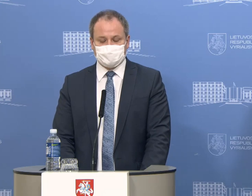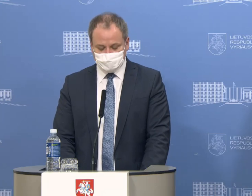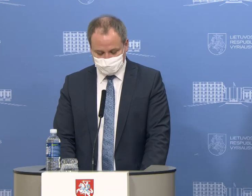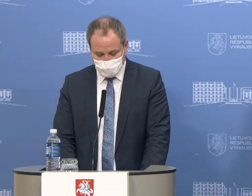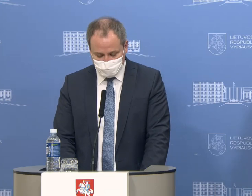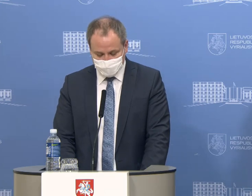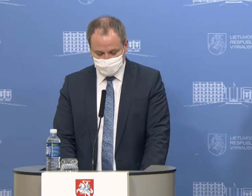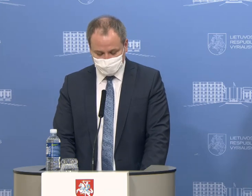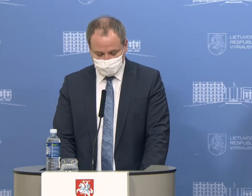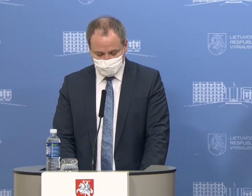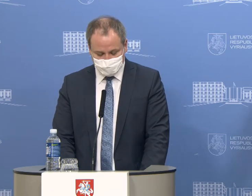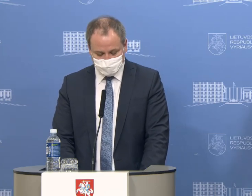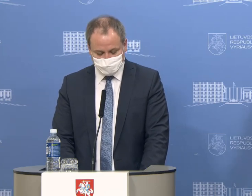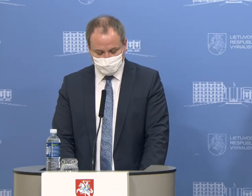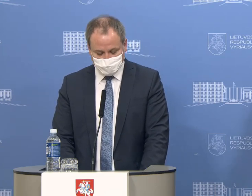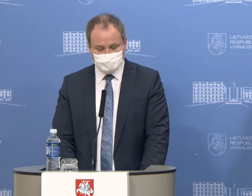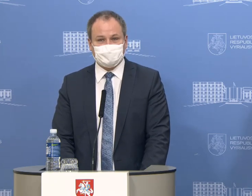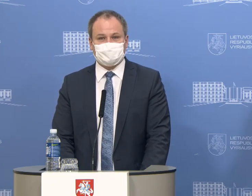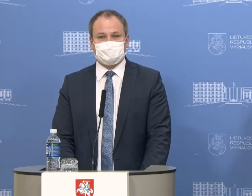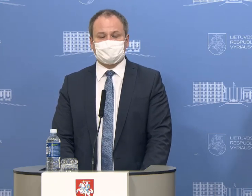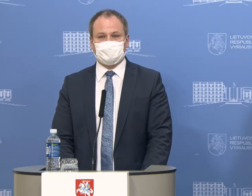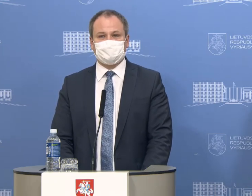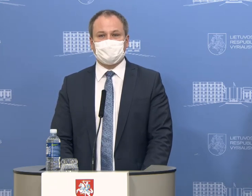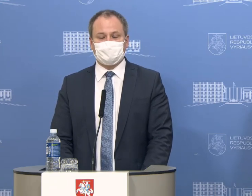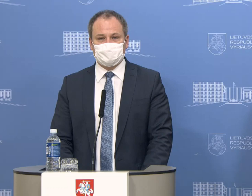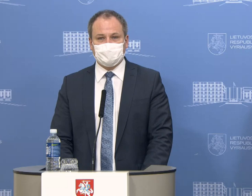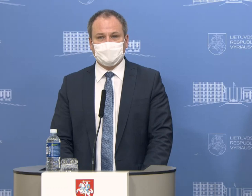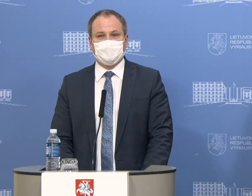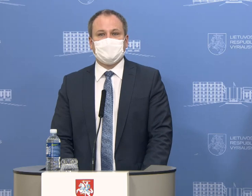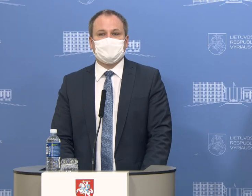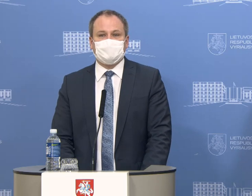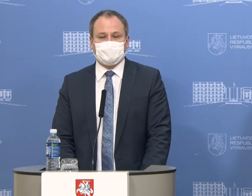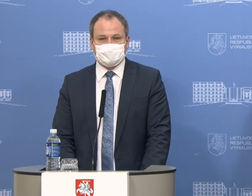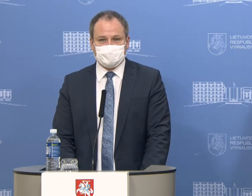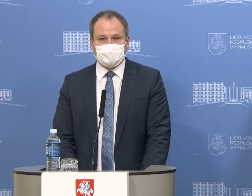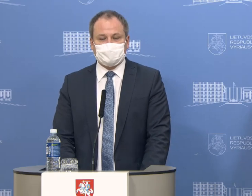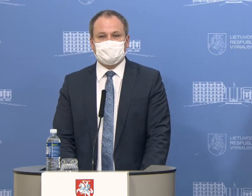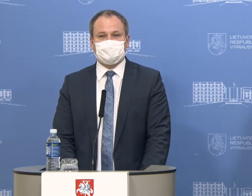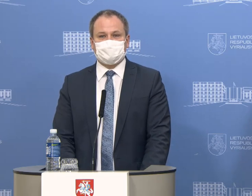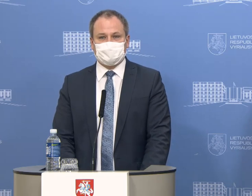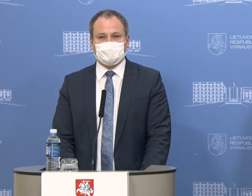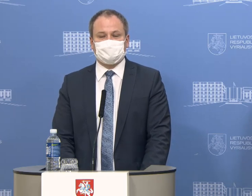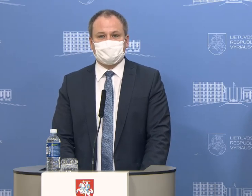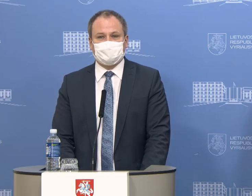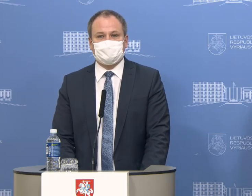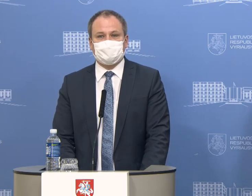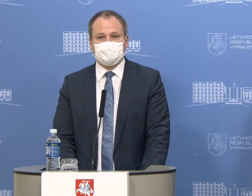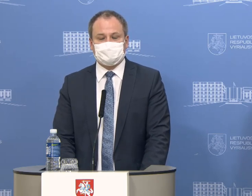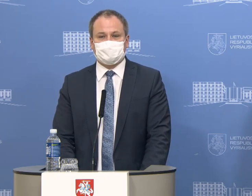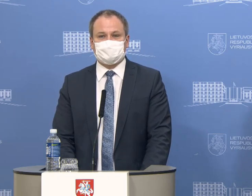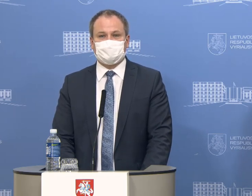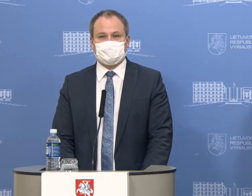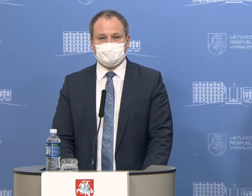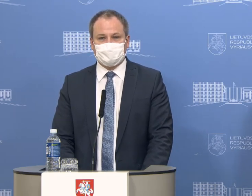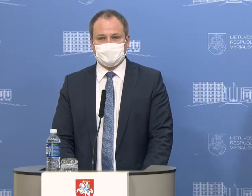taisyklių pažeidimus gali surašyti ir savivaldybių viešosios tvarkos pareigūnai, taip, kad tikrai raginame šį gražus savaitgalį